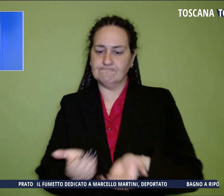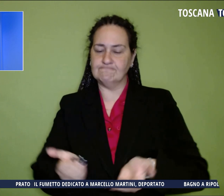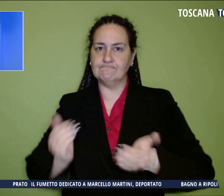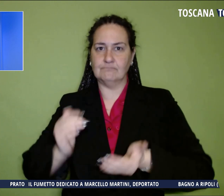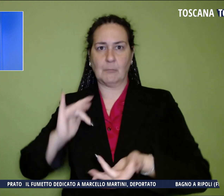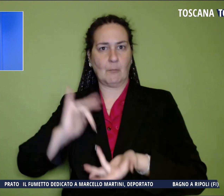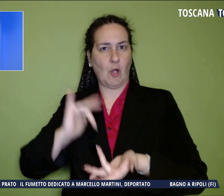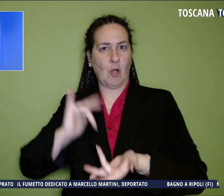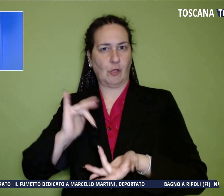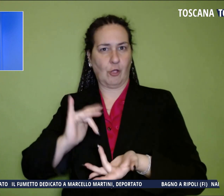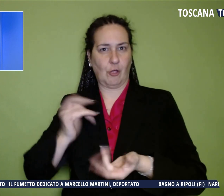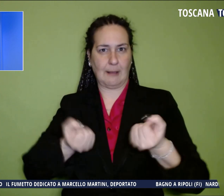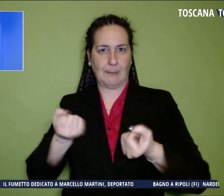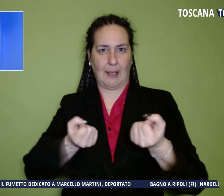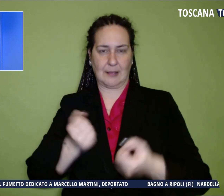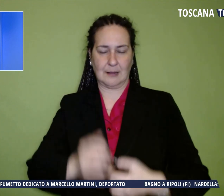veicolo.